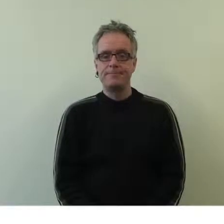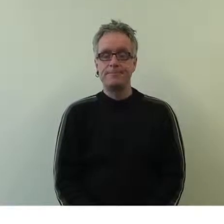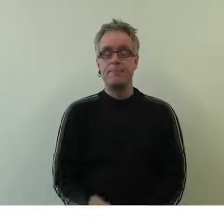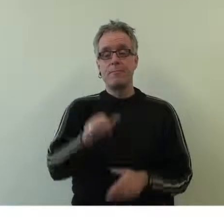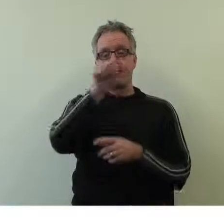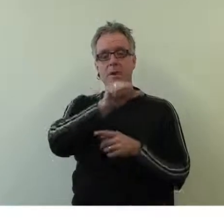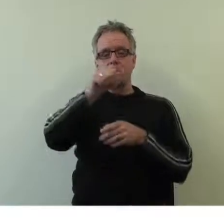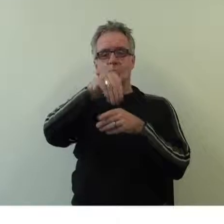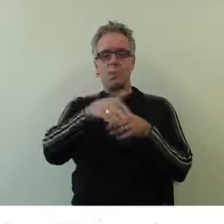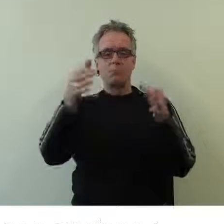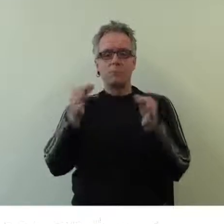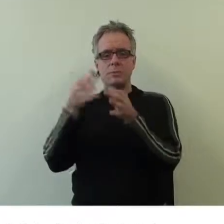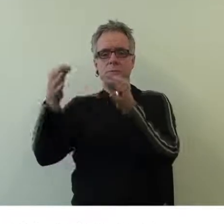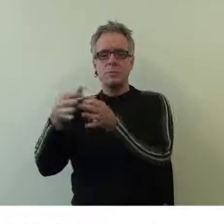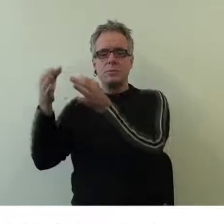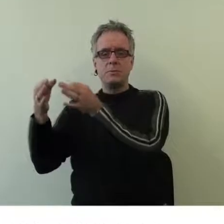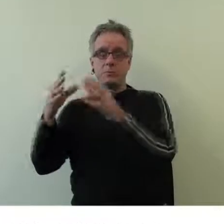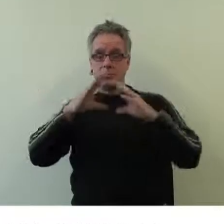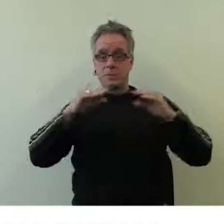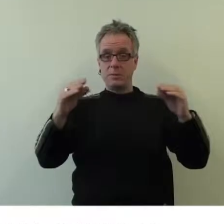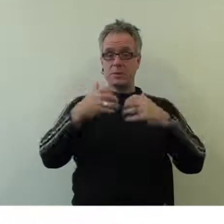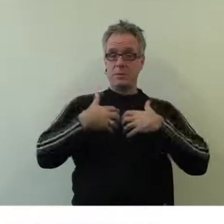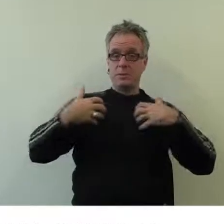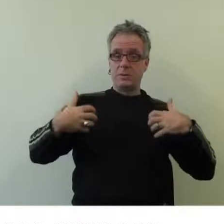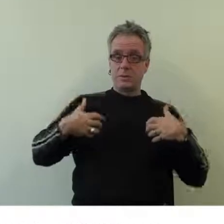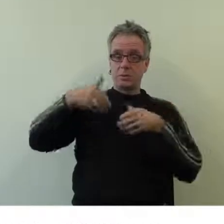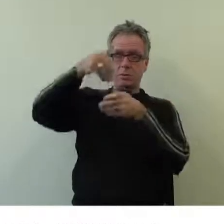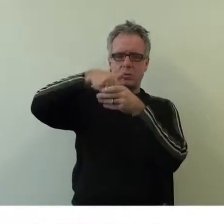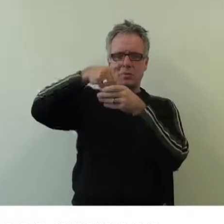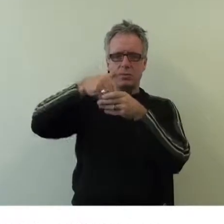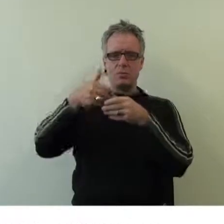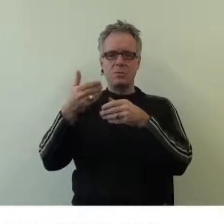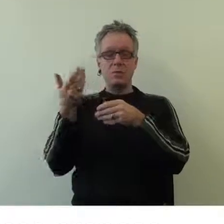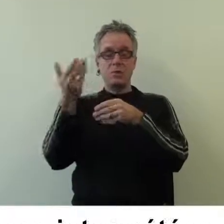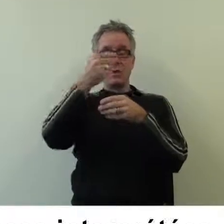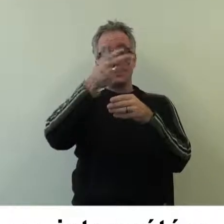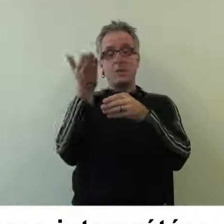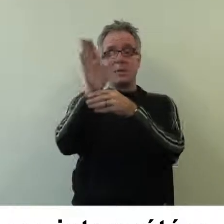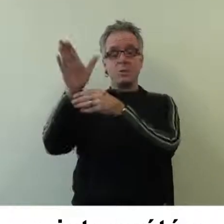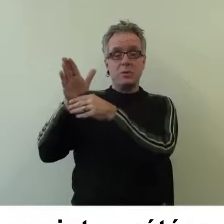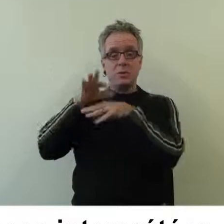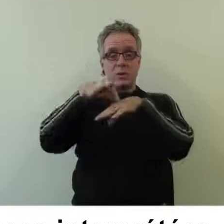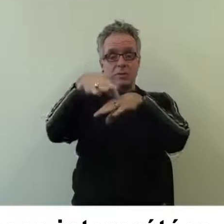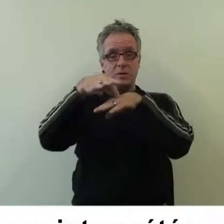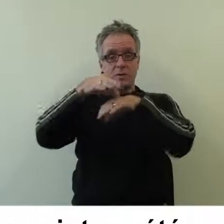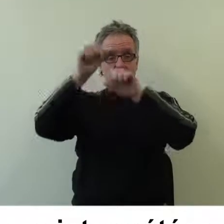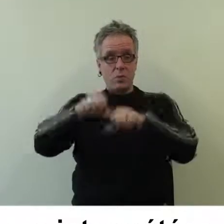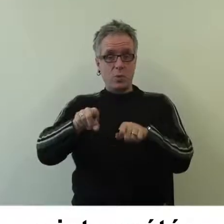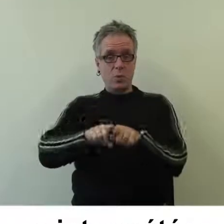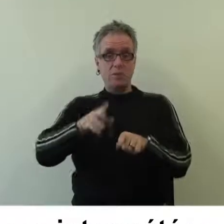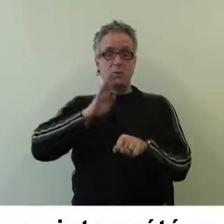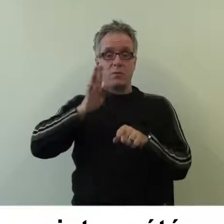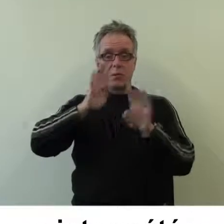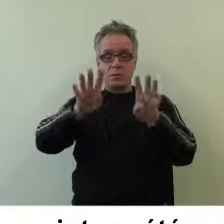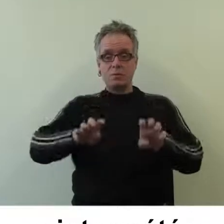Certains mardis soirs, l'Espace des sciences propose des visites d'exposition, ainsi que des conférences interprétées